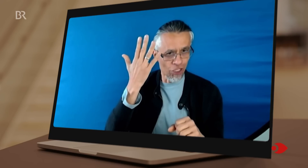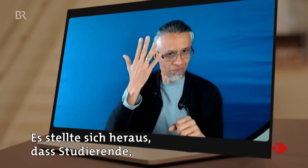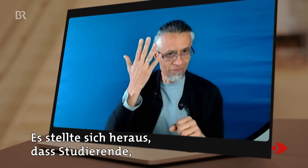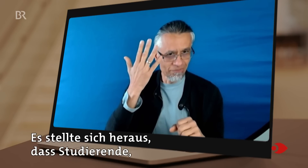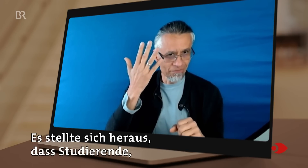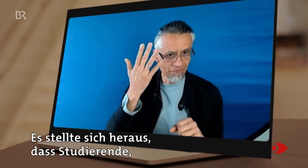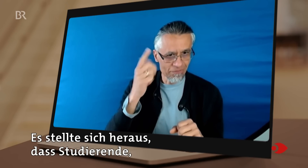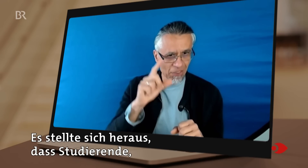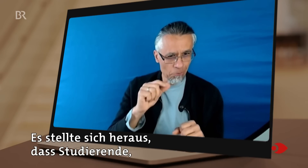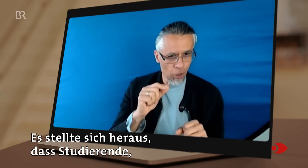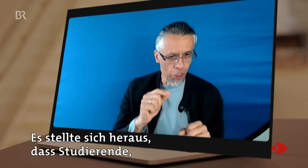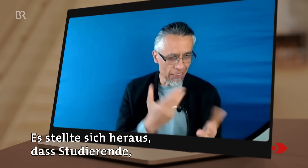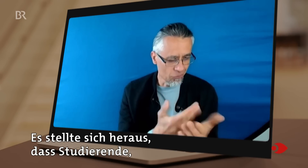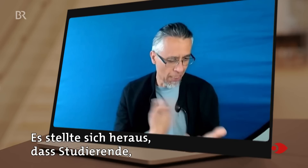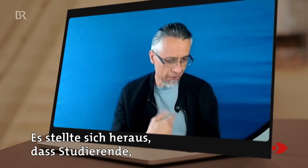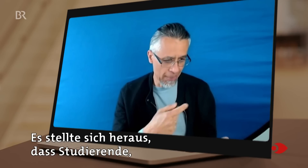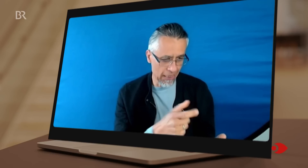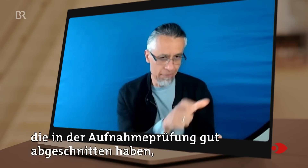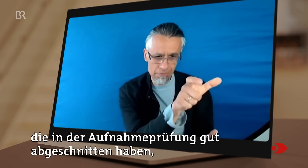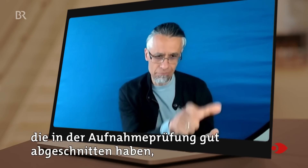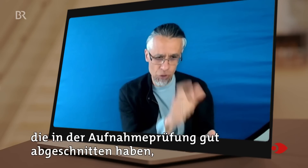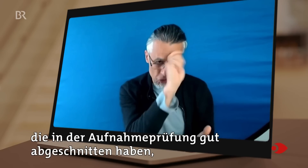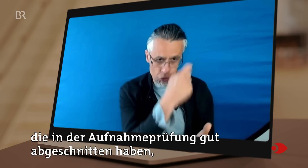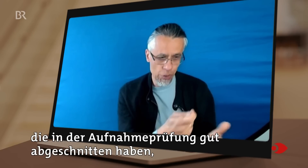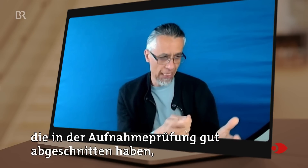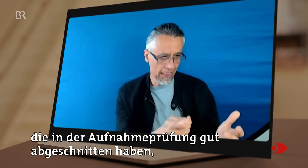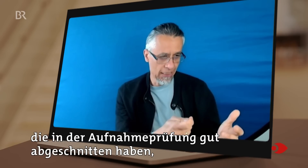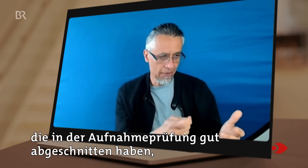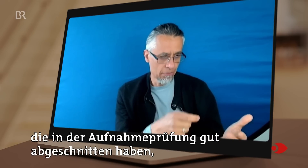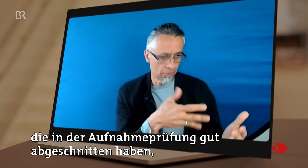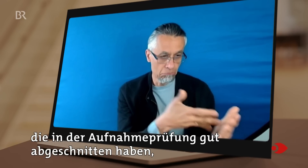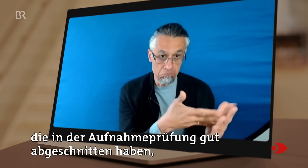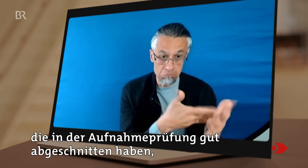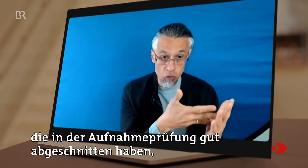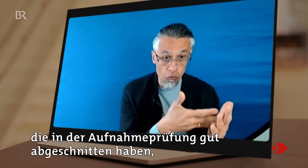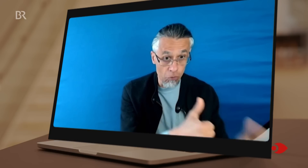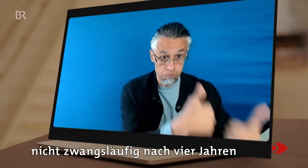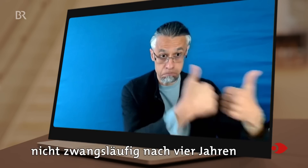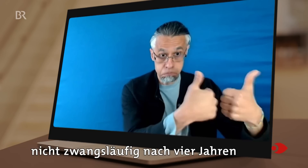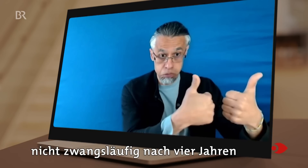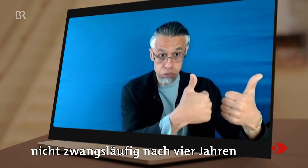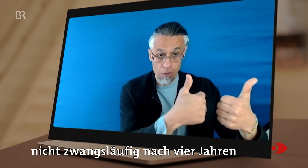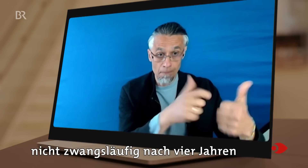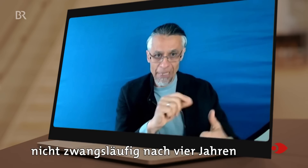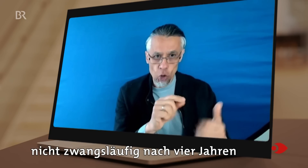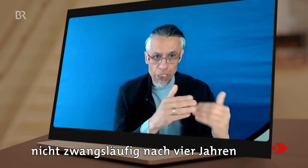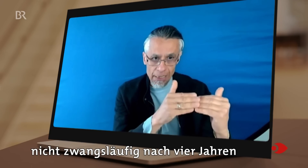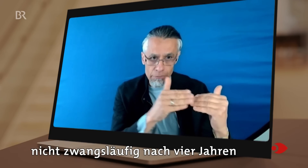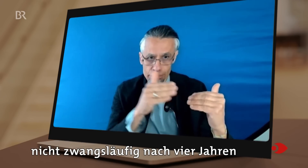Es stellte sich heraus, dass Studierende, die in der Aufnahmeprüfung gut abgeschnitten haben, nicht zwangsläufig nach vier